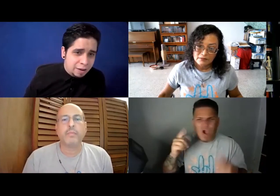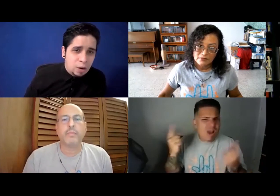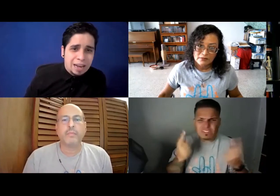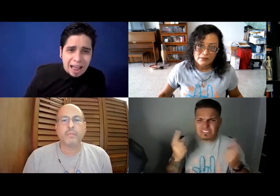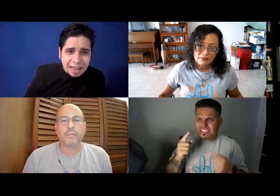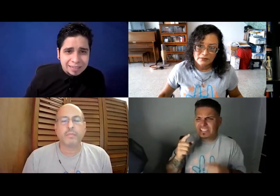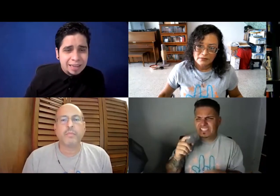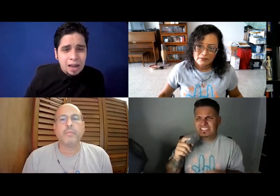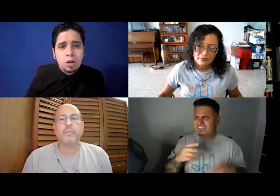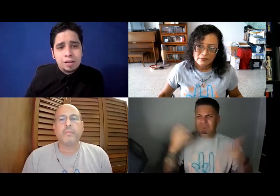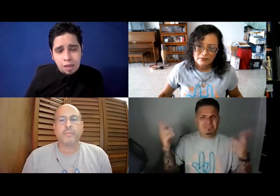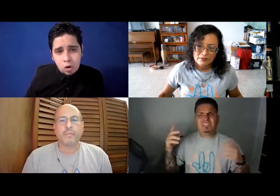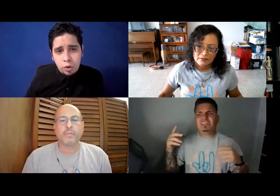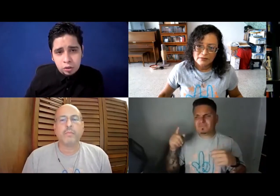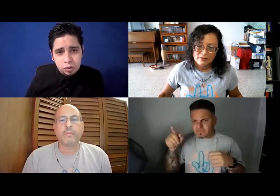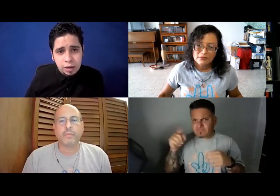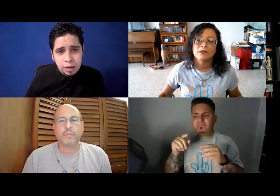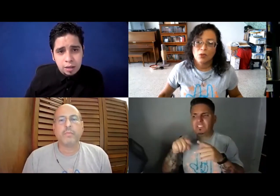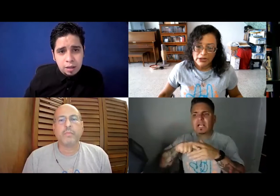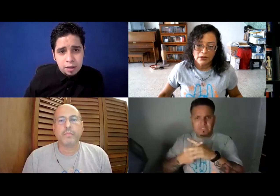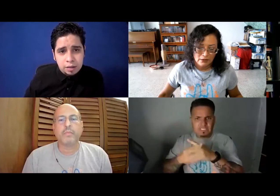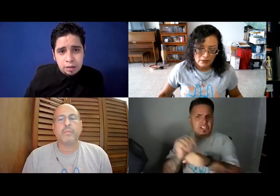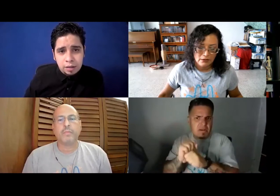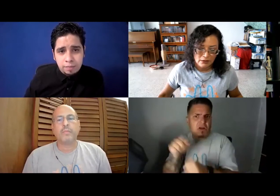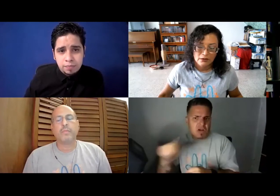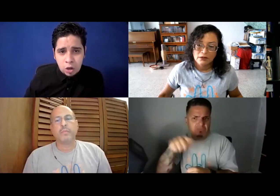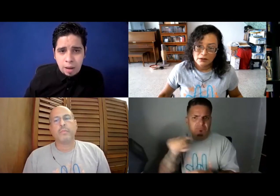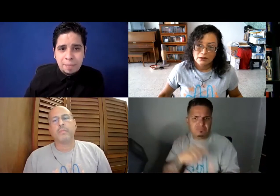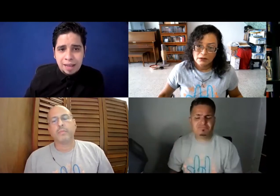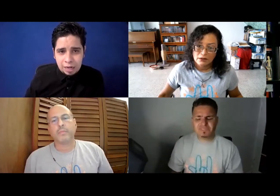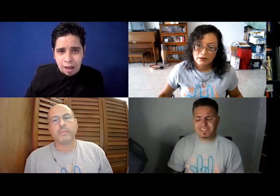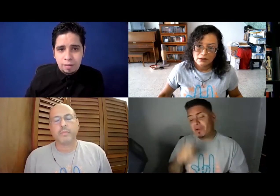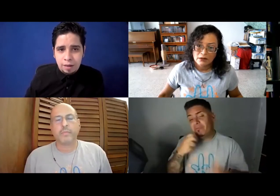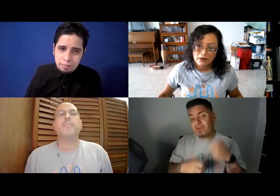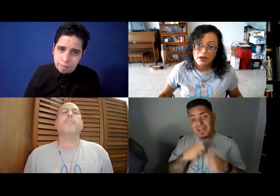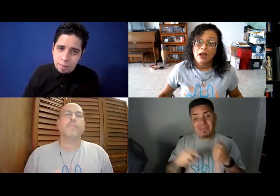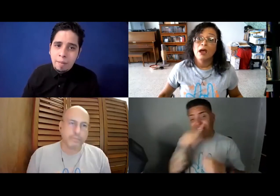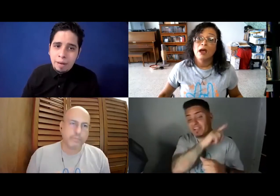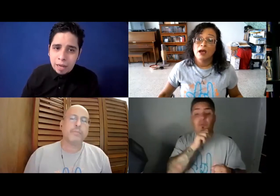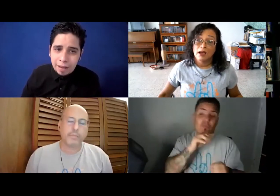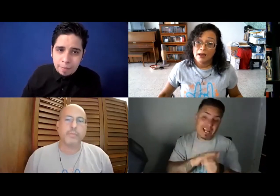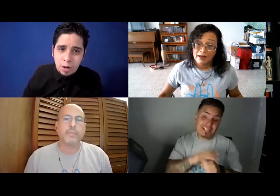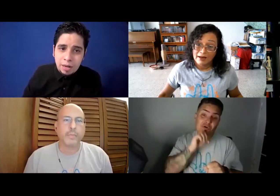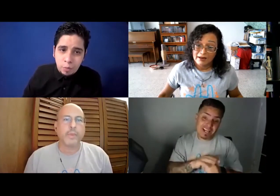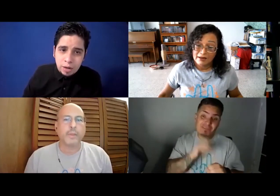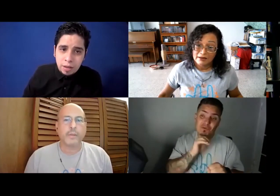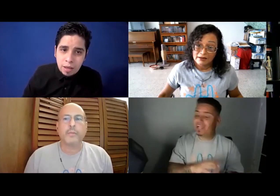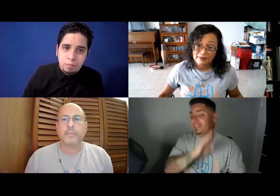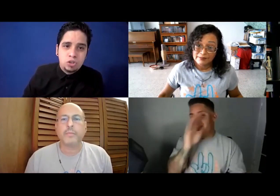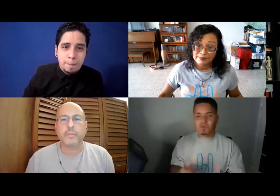o enlace, algo relacionado con esto, ¿verdad? Y ellos van a empezar a trabajar, ¿verdad? Vamos a ver qué pasa. El problema es que, pues, muchas